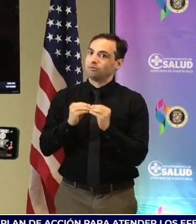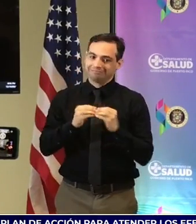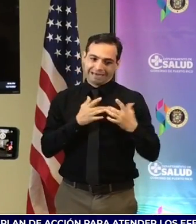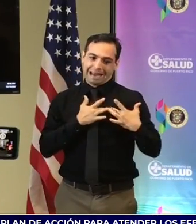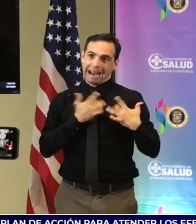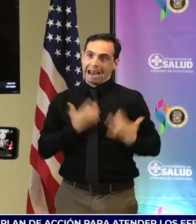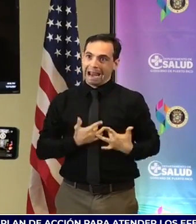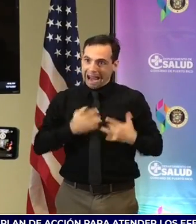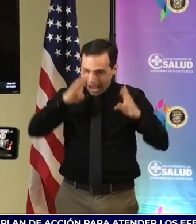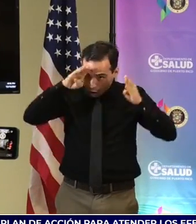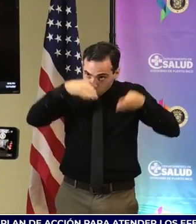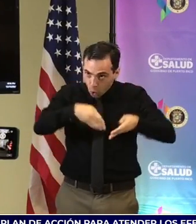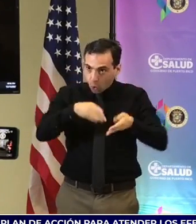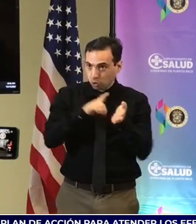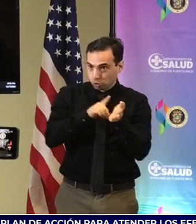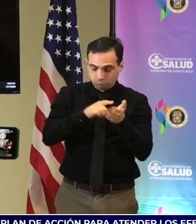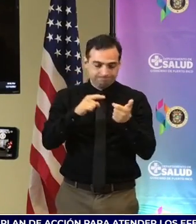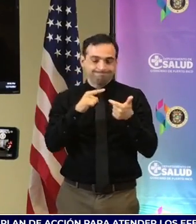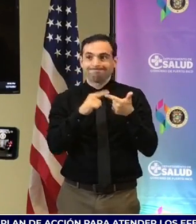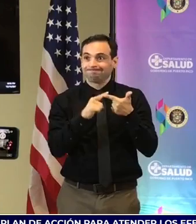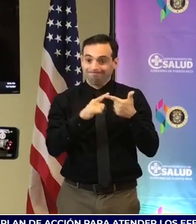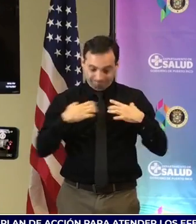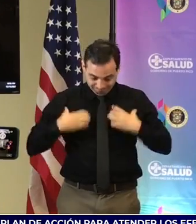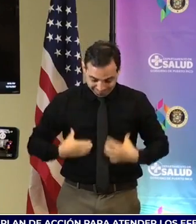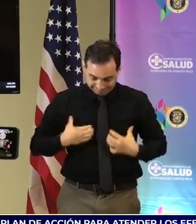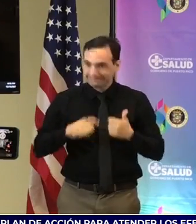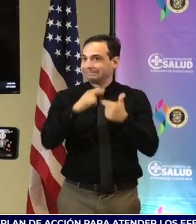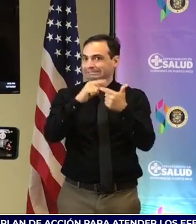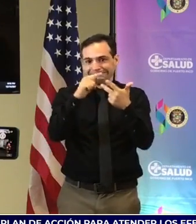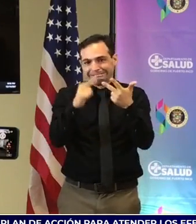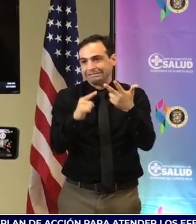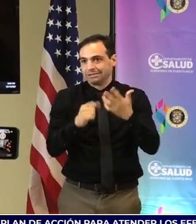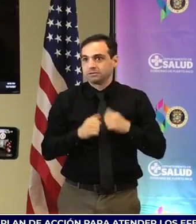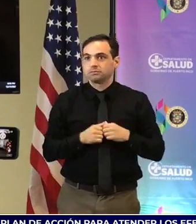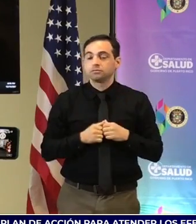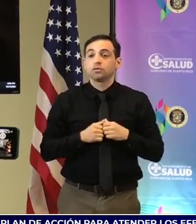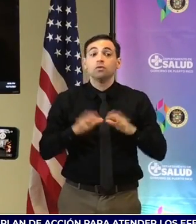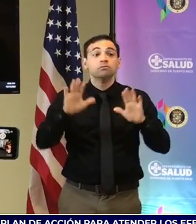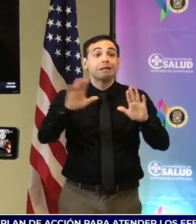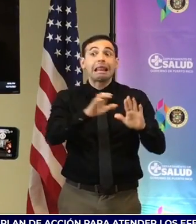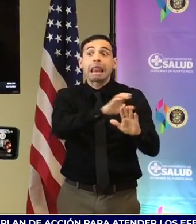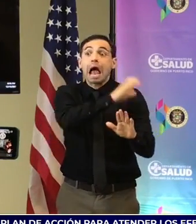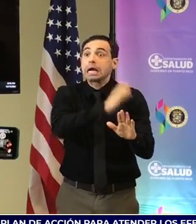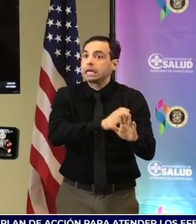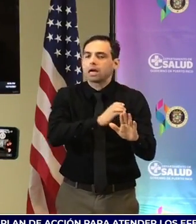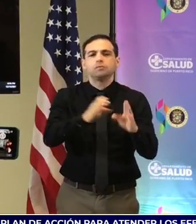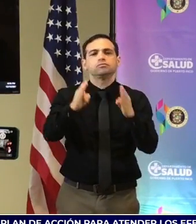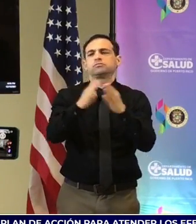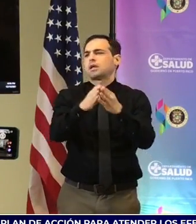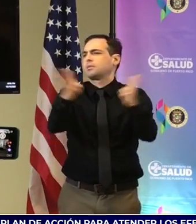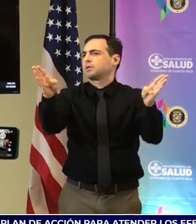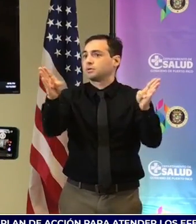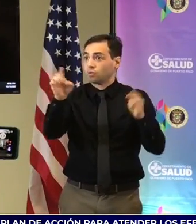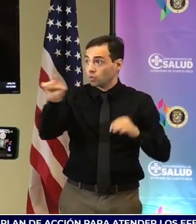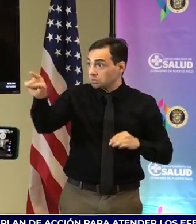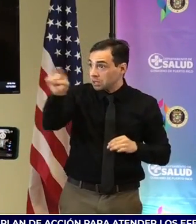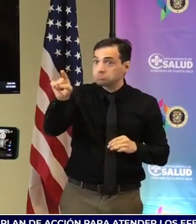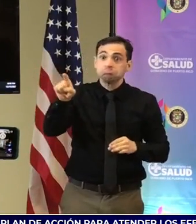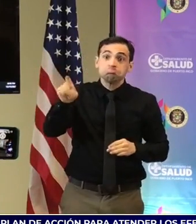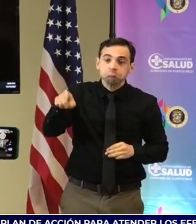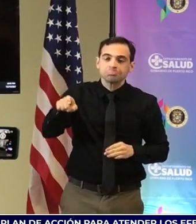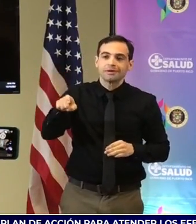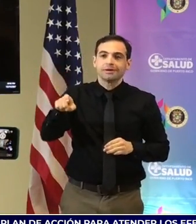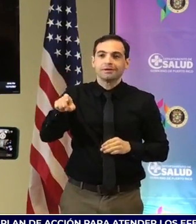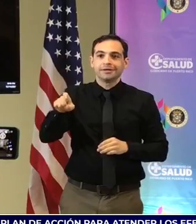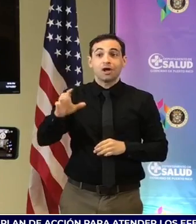como ustedes conocen. La clínica está abierta para todos los que así lo necesiten y en Salud Integral de la